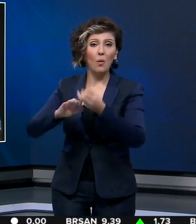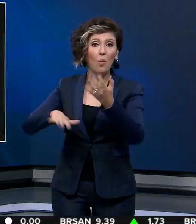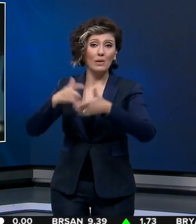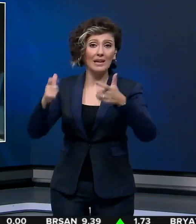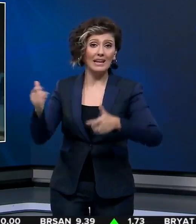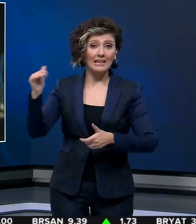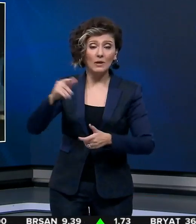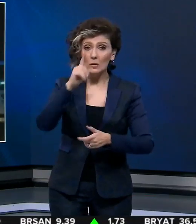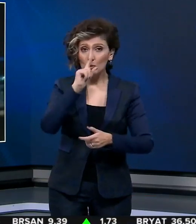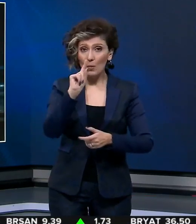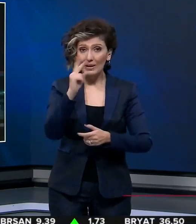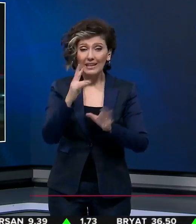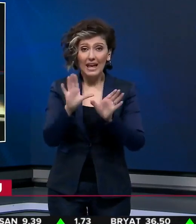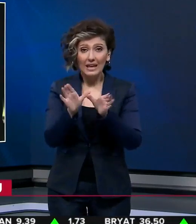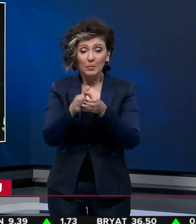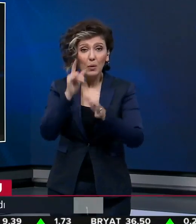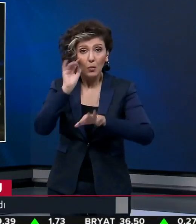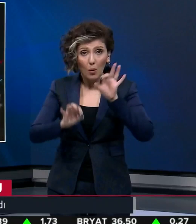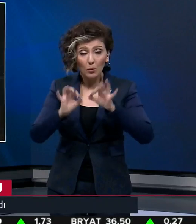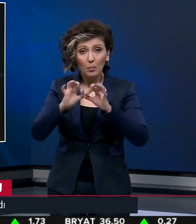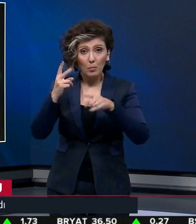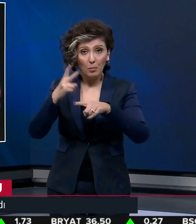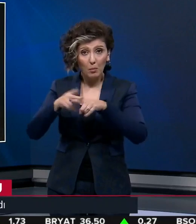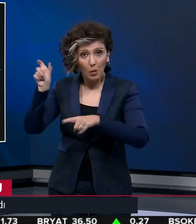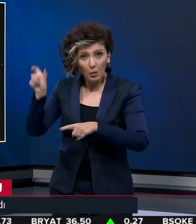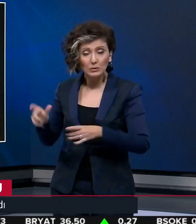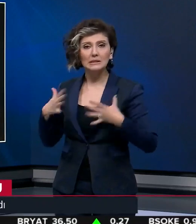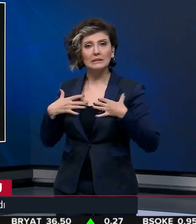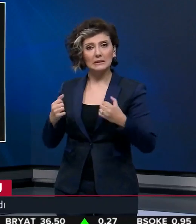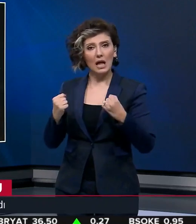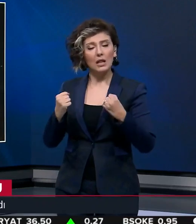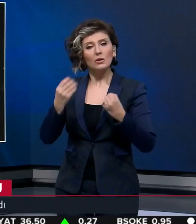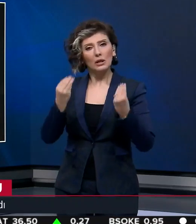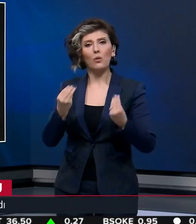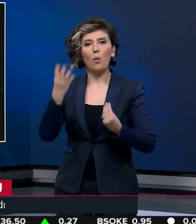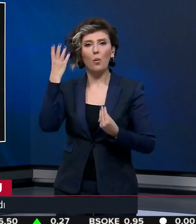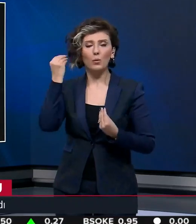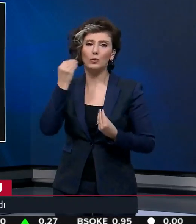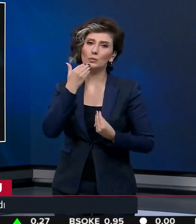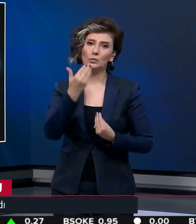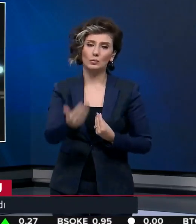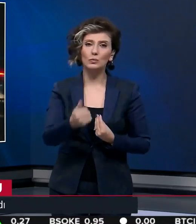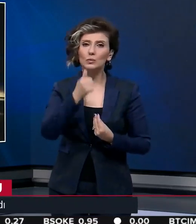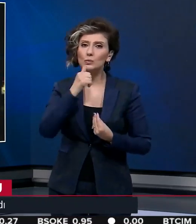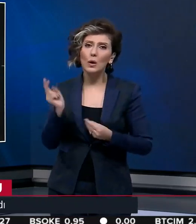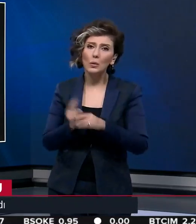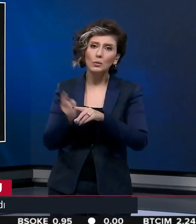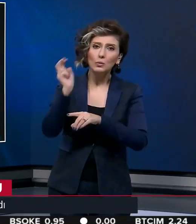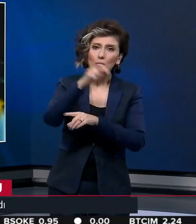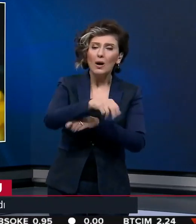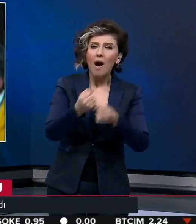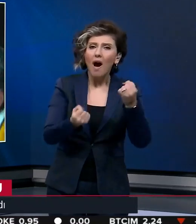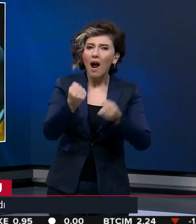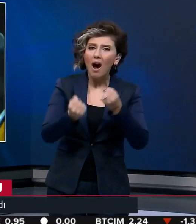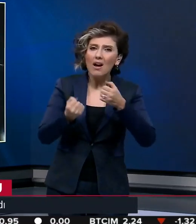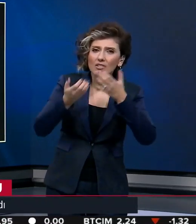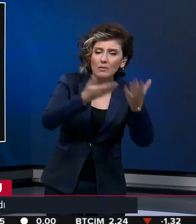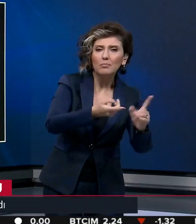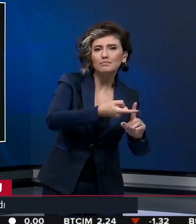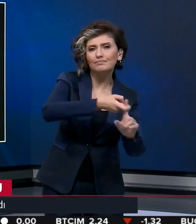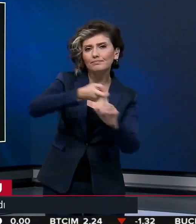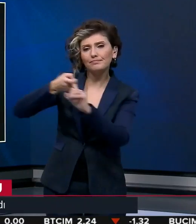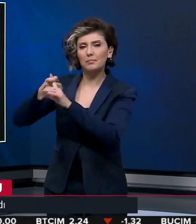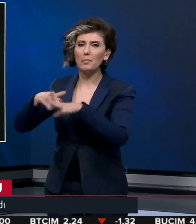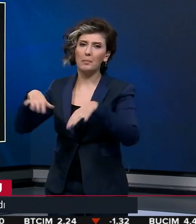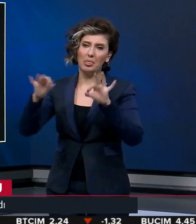Olay yerine gelen 112 ekiplerinin kontrolünde bozun sağlık durumunun iyi olduğu belirlendi. Suya düşen araç çekici yardımıyla çıkarıldı.